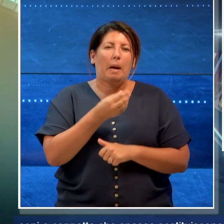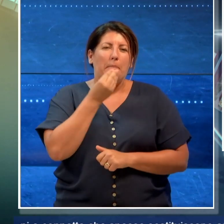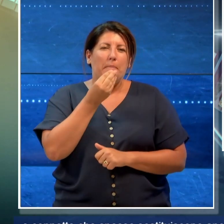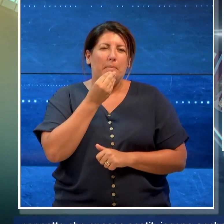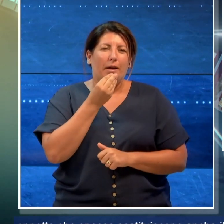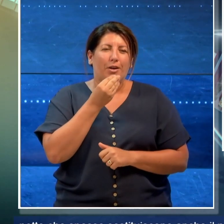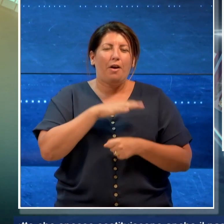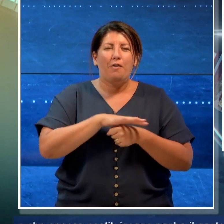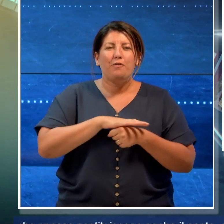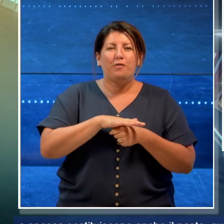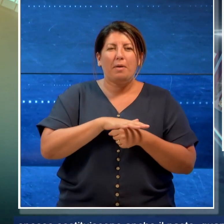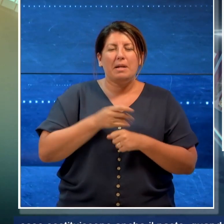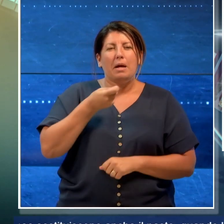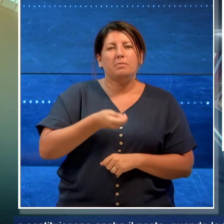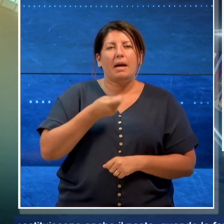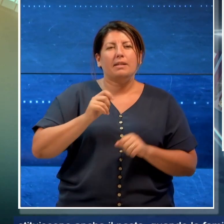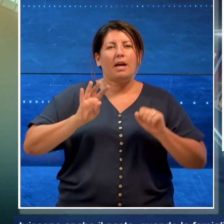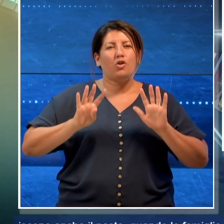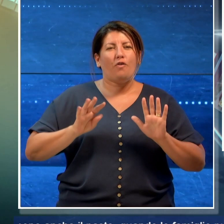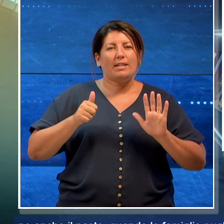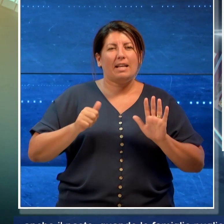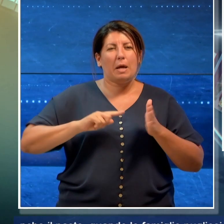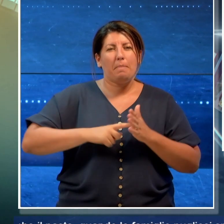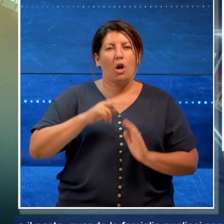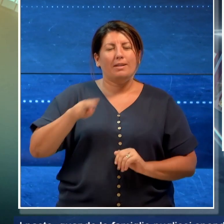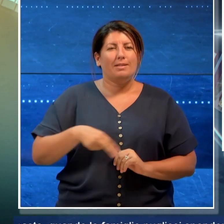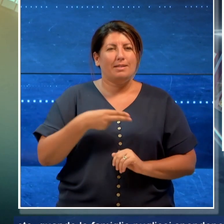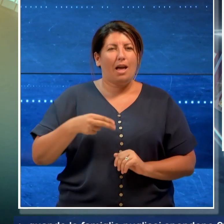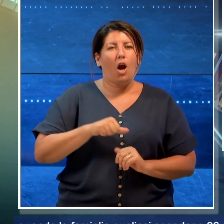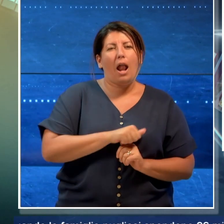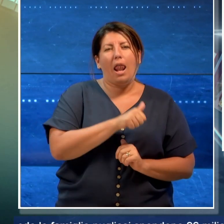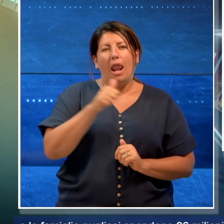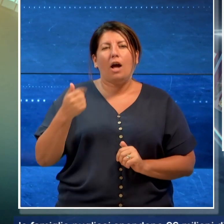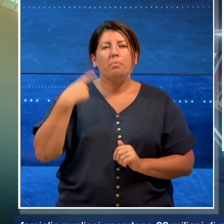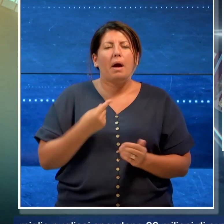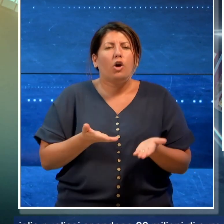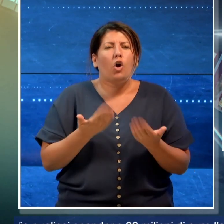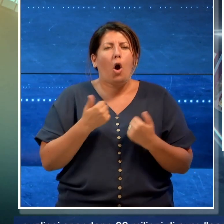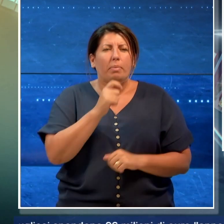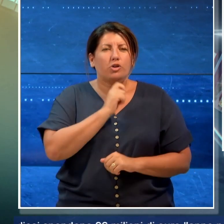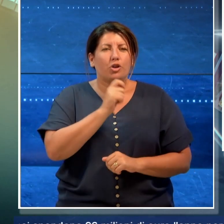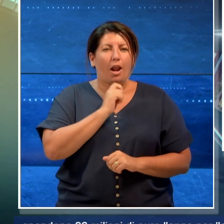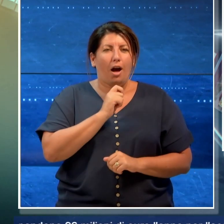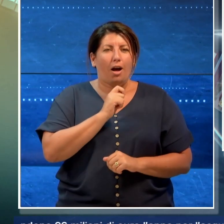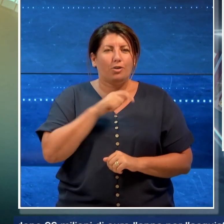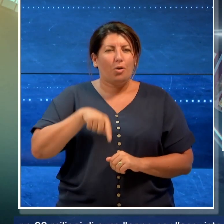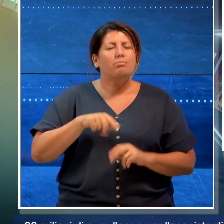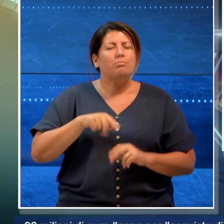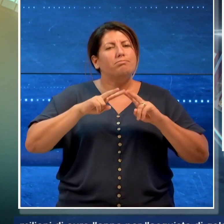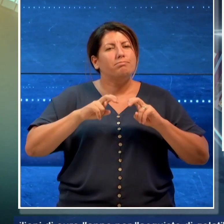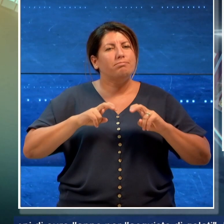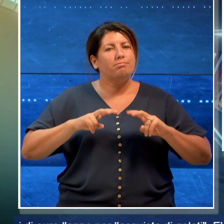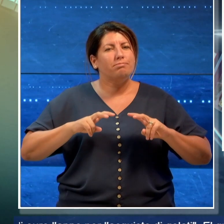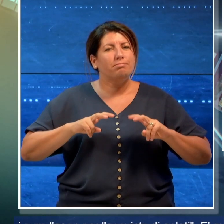96 milioni di euro l'anno per l'acquisto di gelati. E quanto emerge da un'analisi della Col di Retti